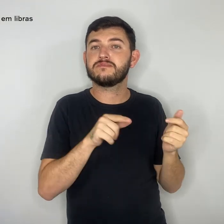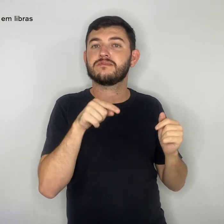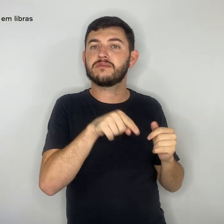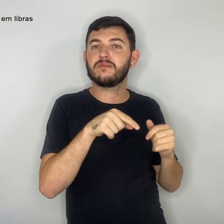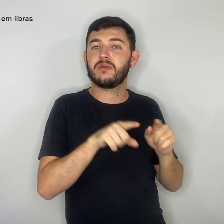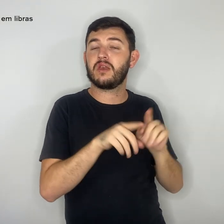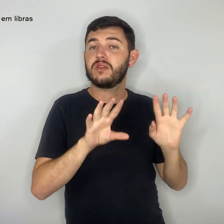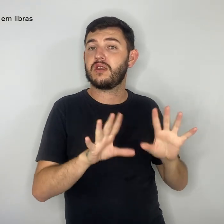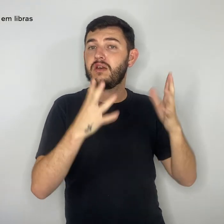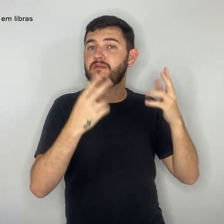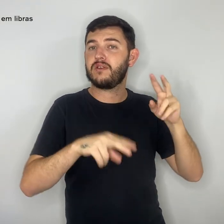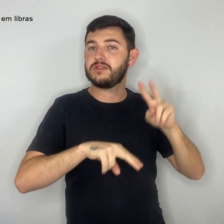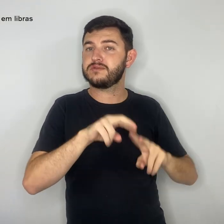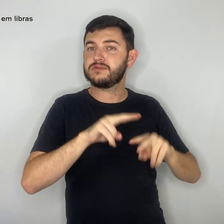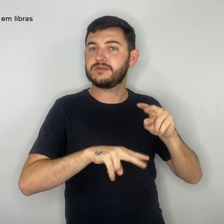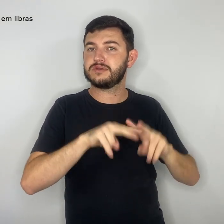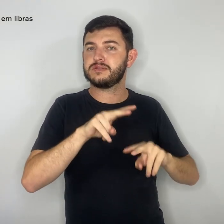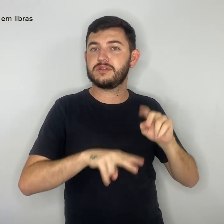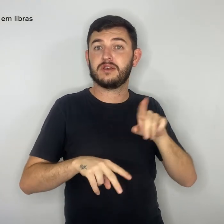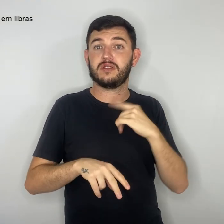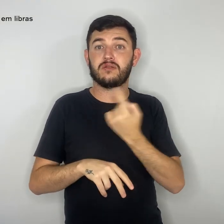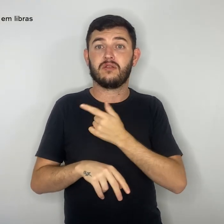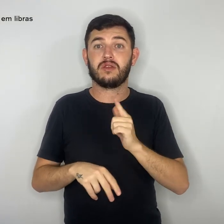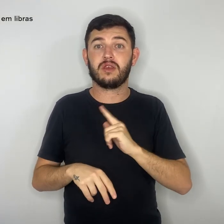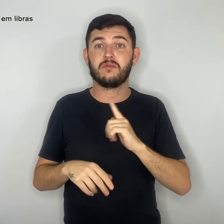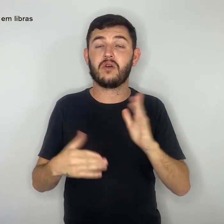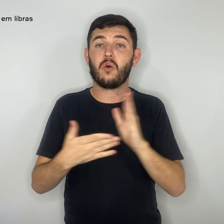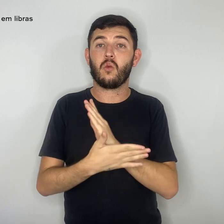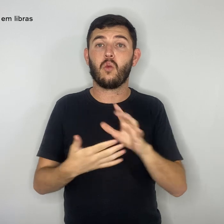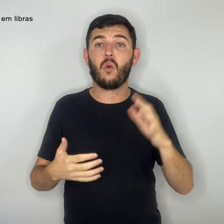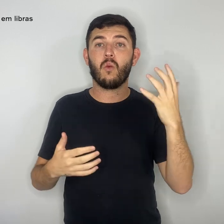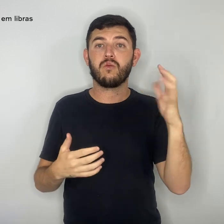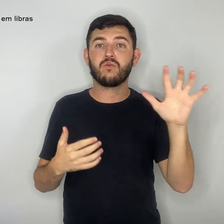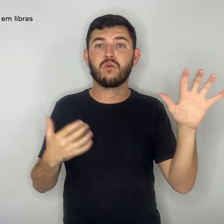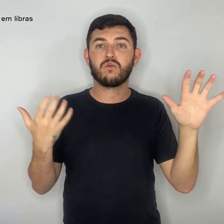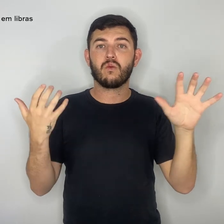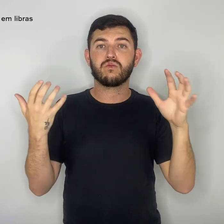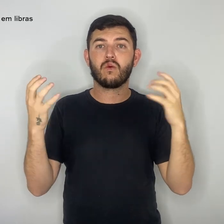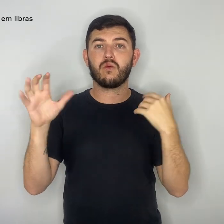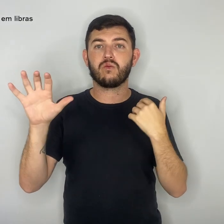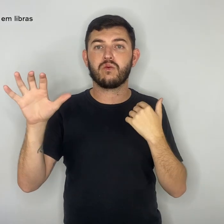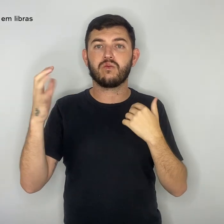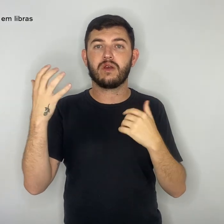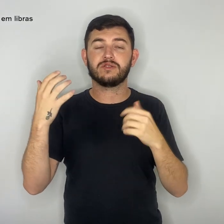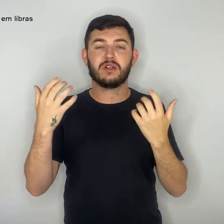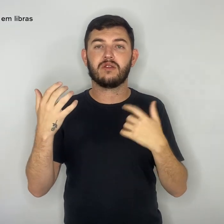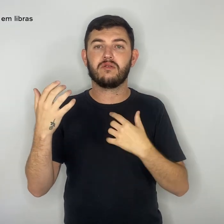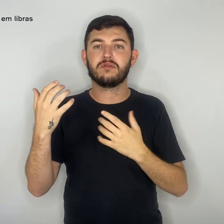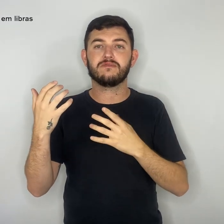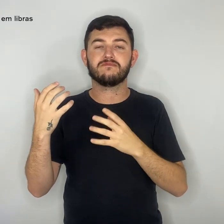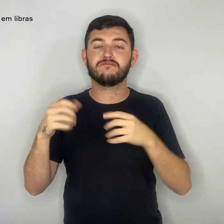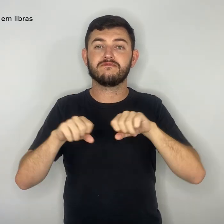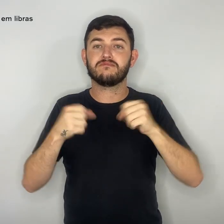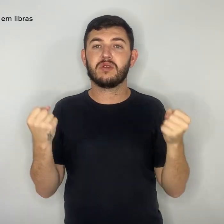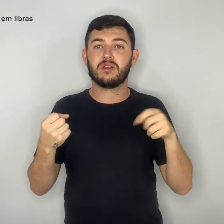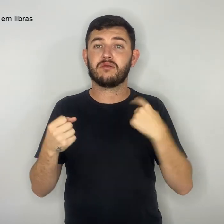estamos com alguns ventiladores estragados aguardando manutenção. Tudo isso